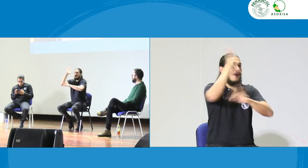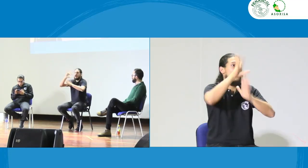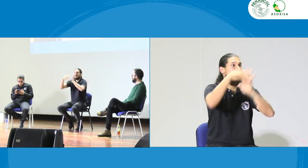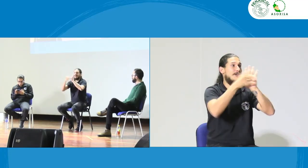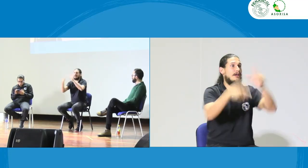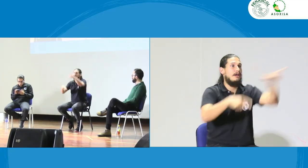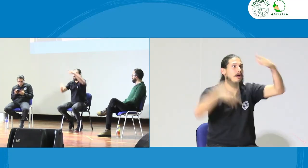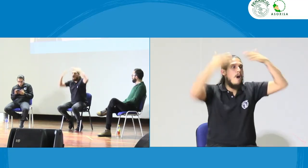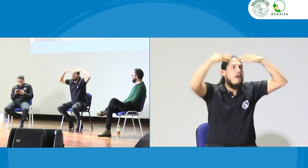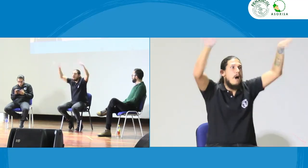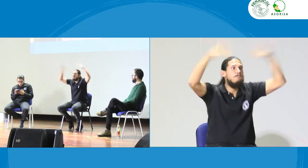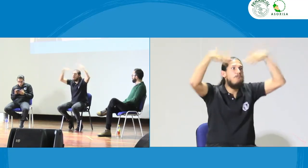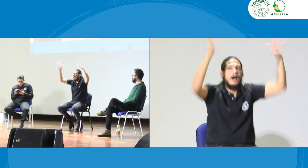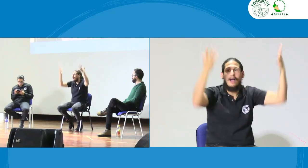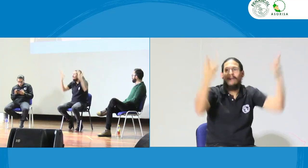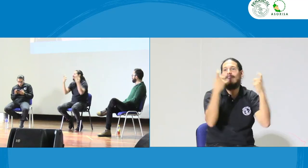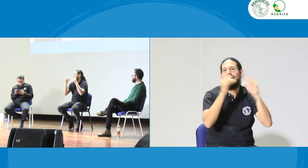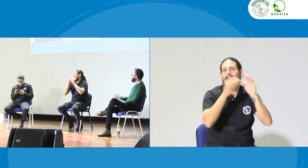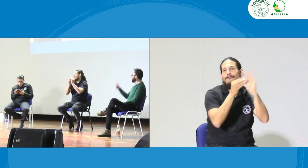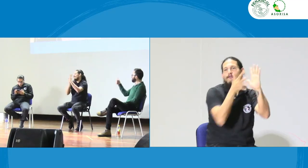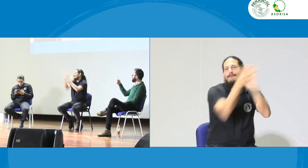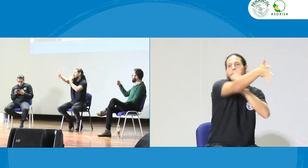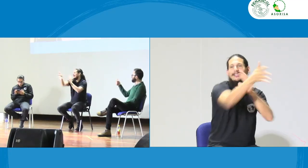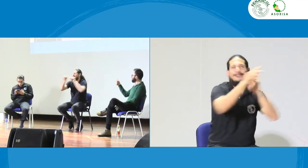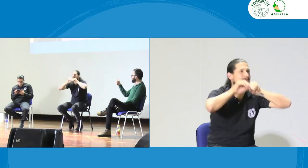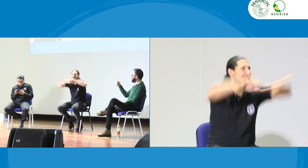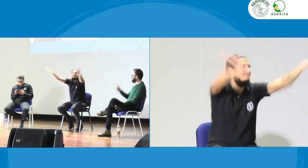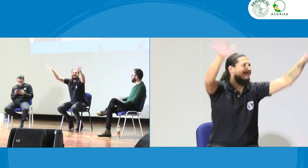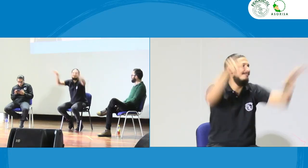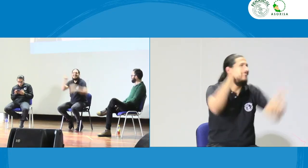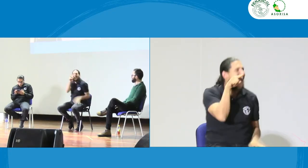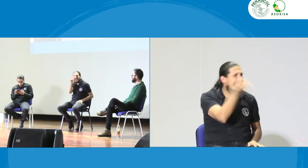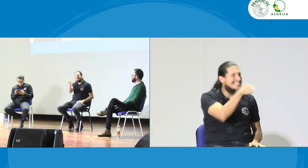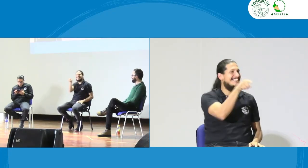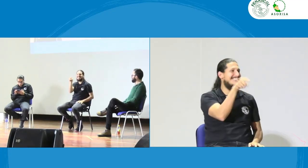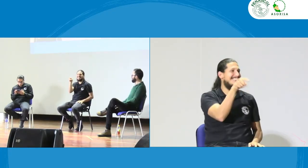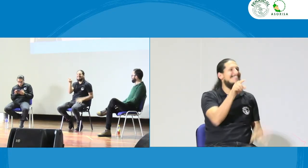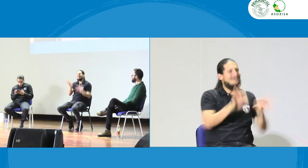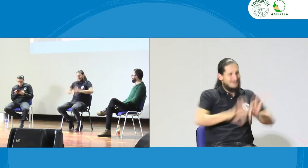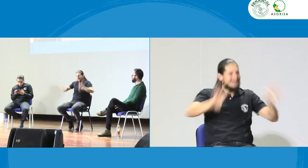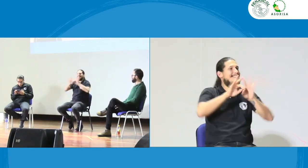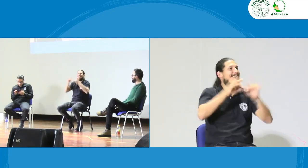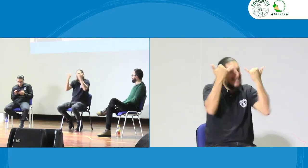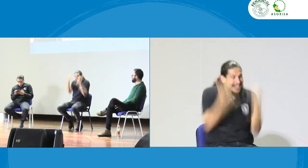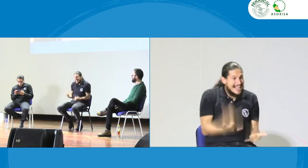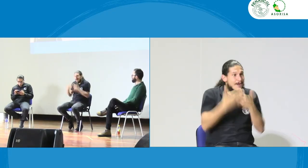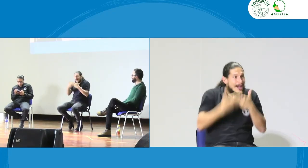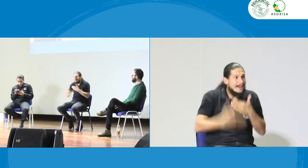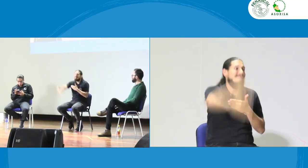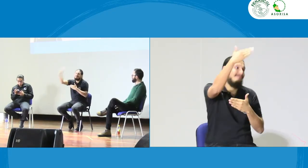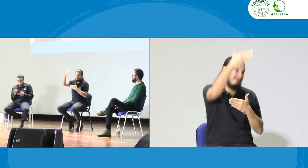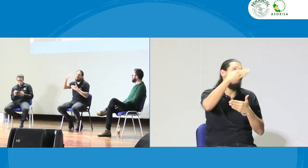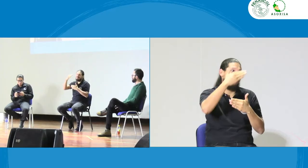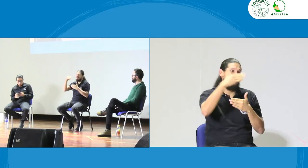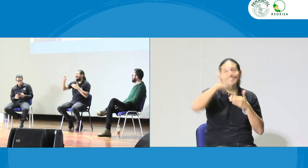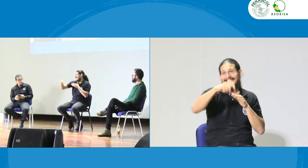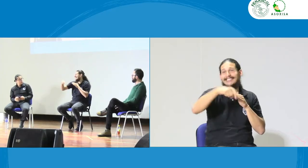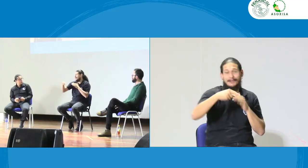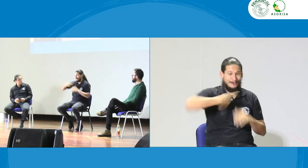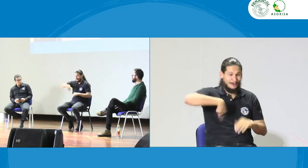definiciones entender y que ellos apropien cómo funciona el servicio de interpretación cómo funciona ese código de ética y hay que masificarlo y hay que hacerlo y